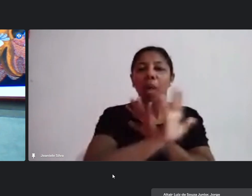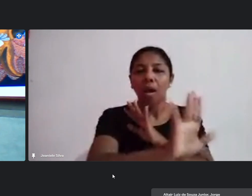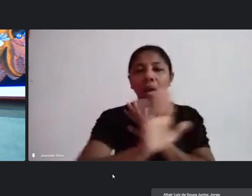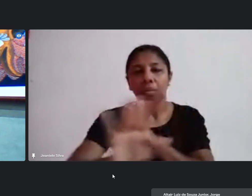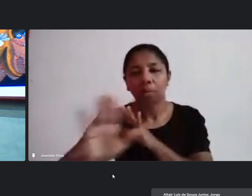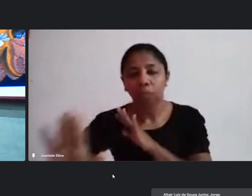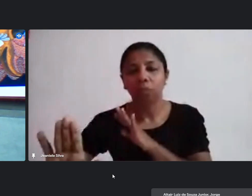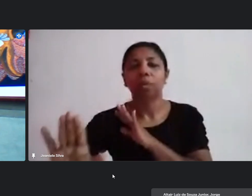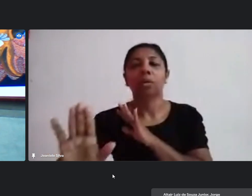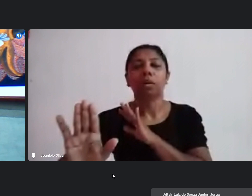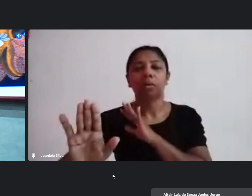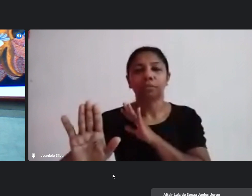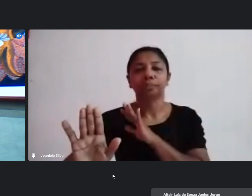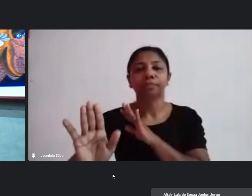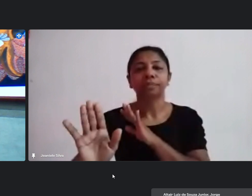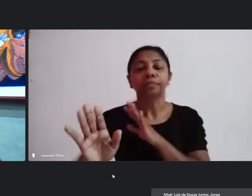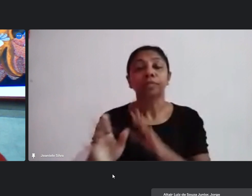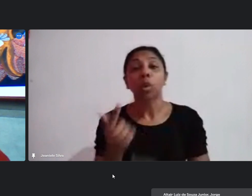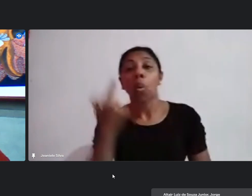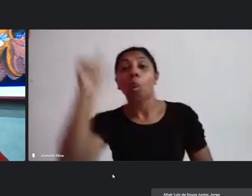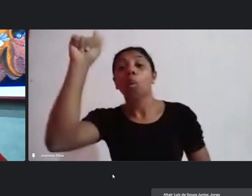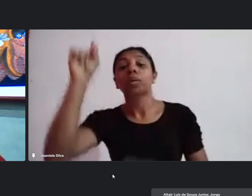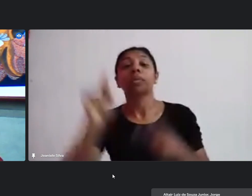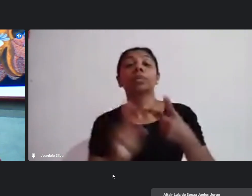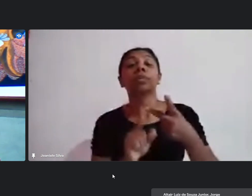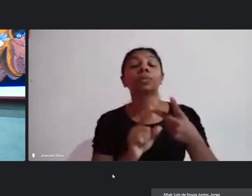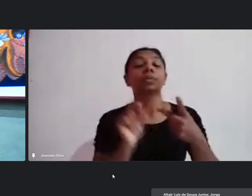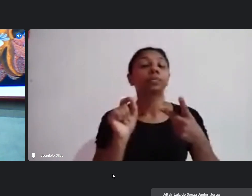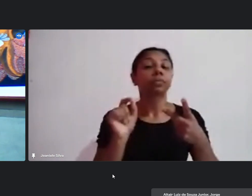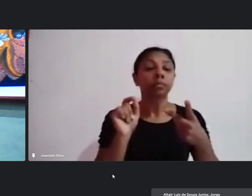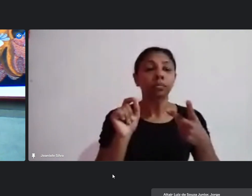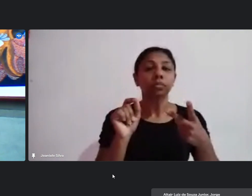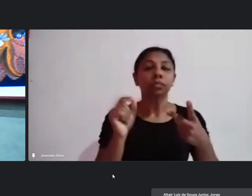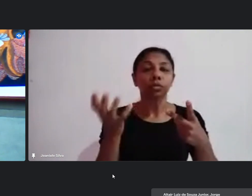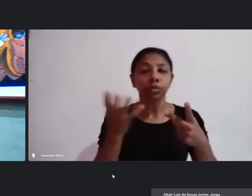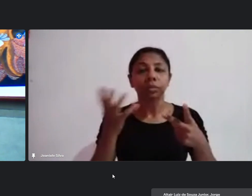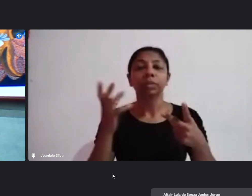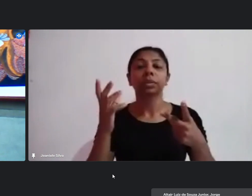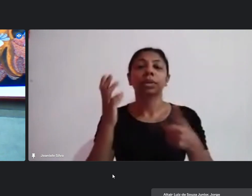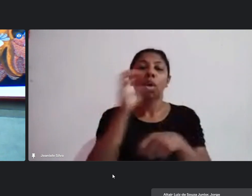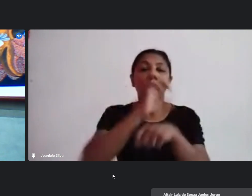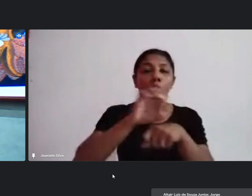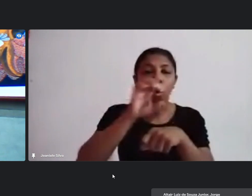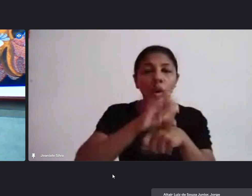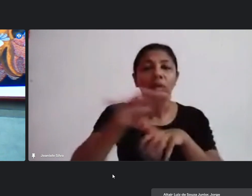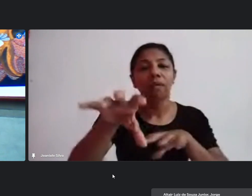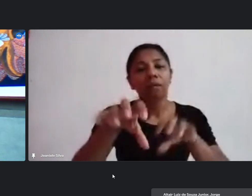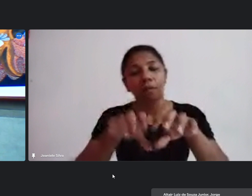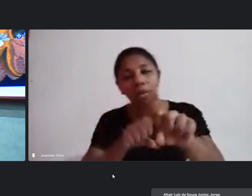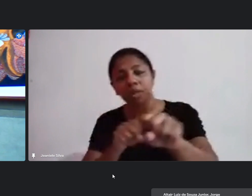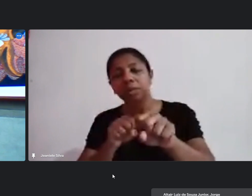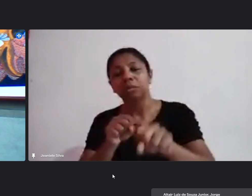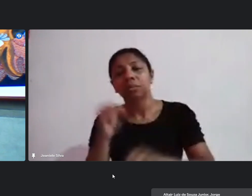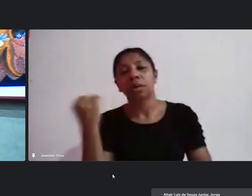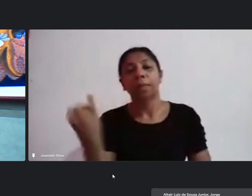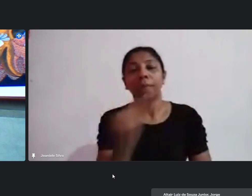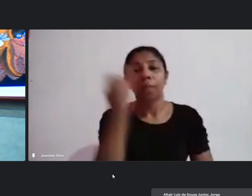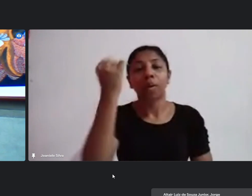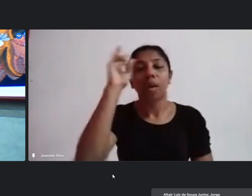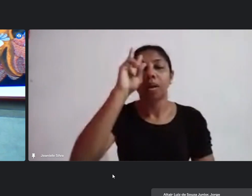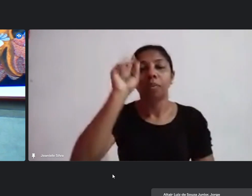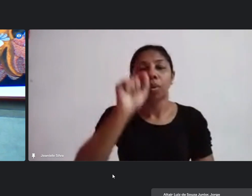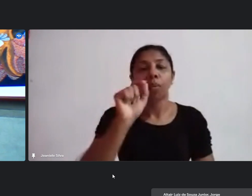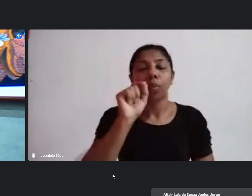abarcadas e uma outra coisa também é que a gente quer fazer oficinas formativas então é importante lembrar que a gente está fazendo